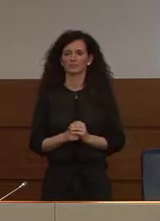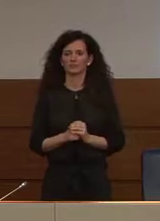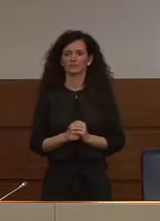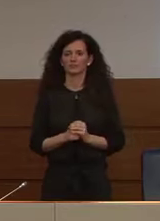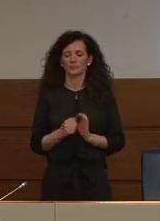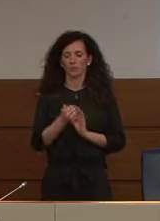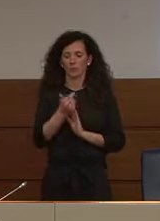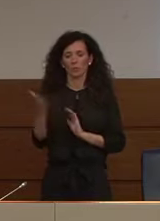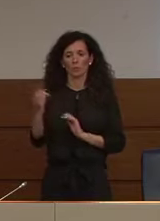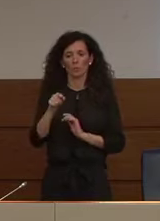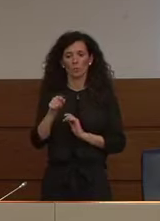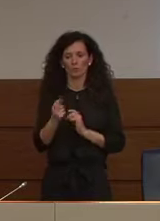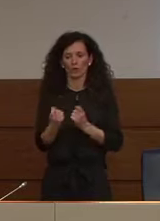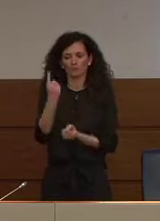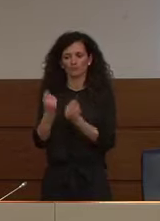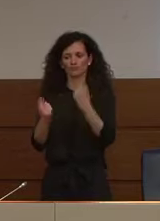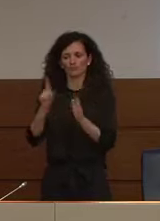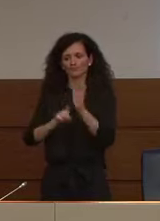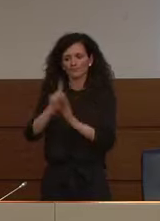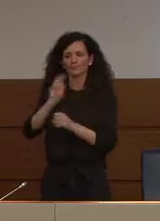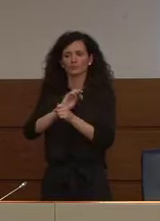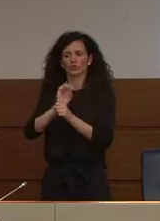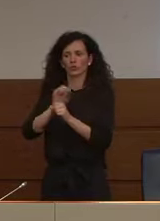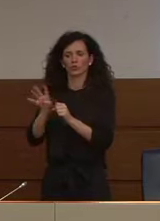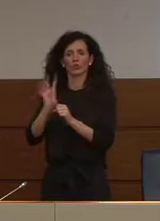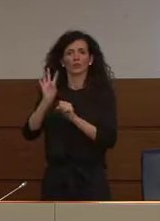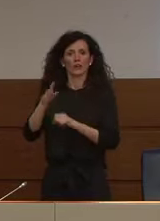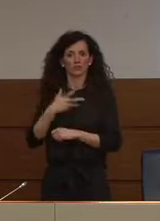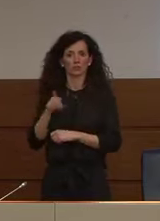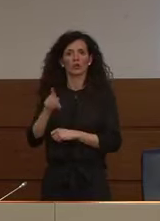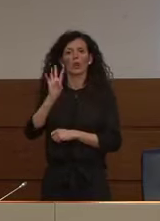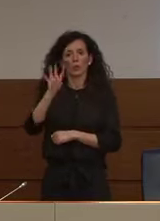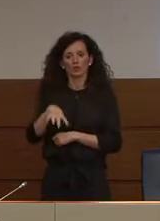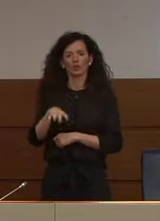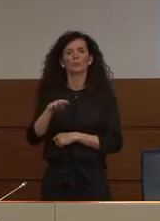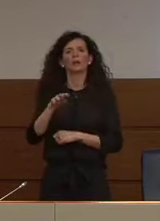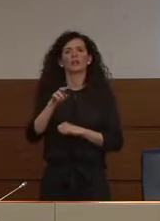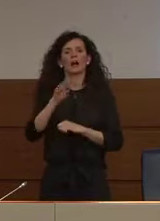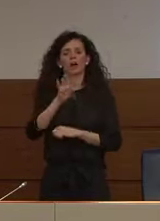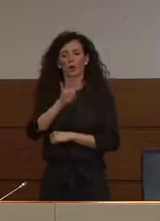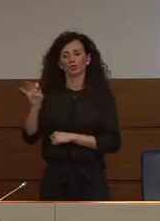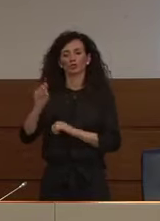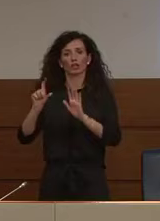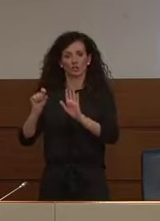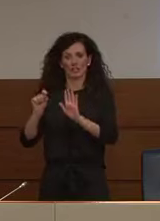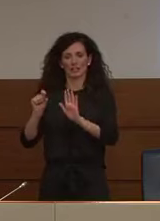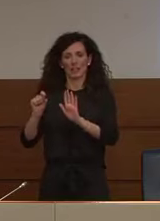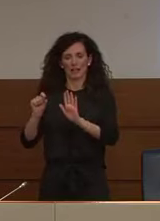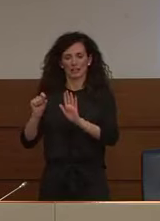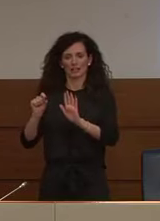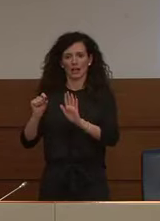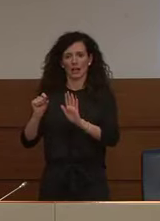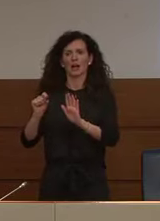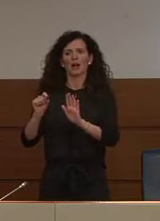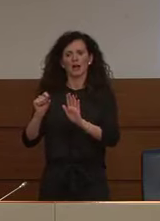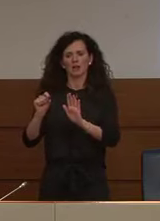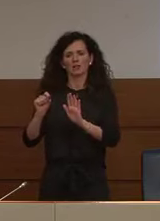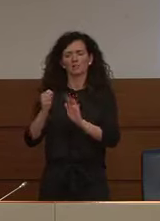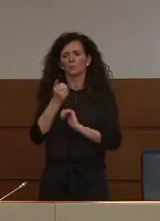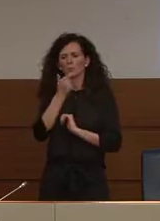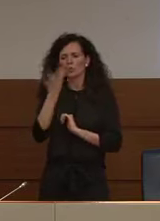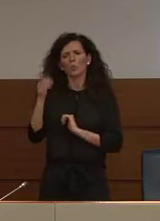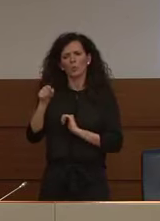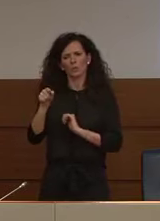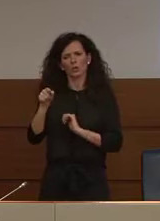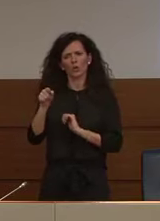dei nuovi casi positivi è di 2.470 è un numero a ribasso anche se